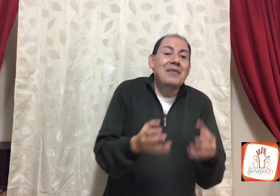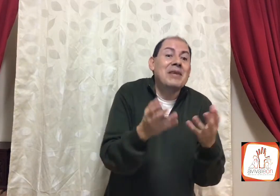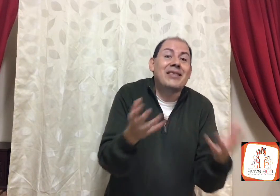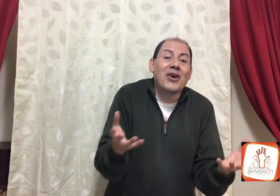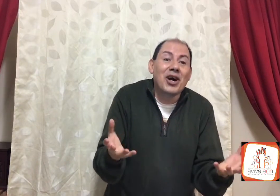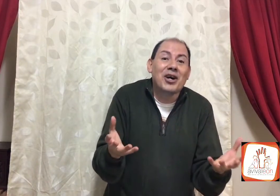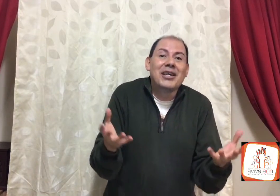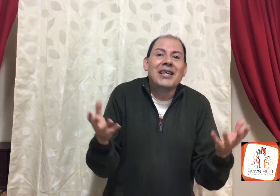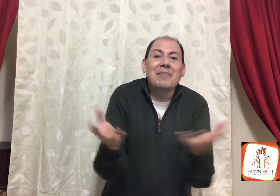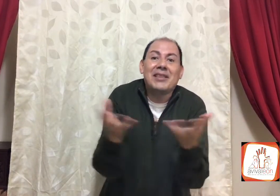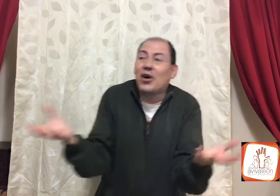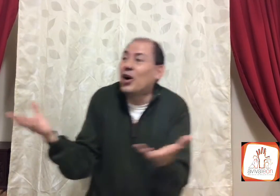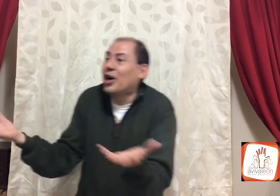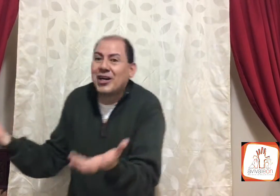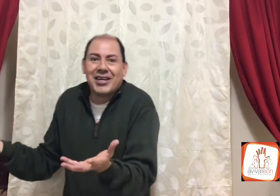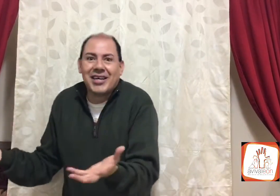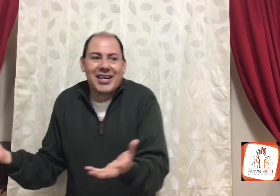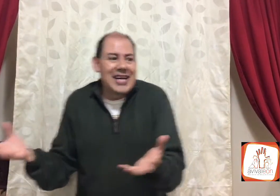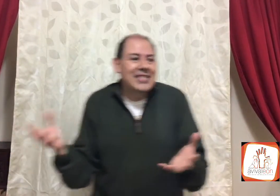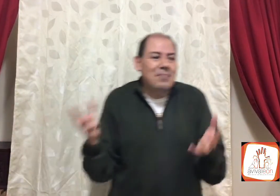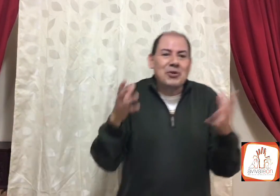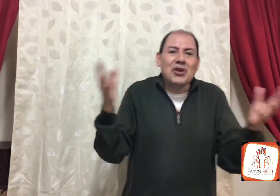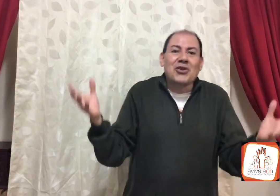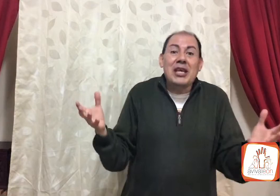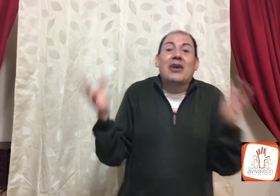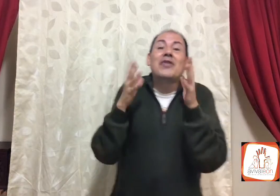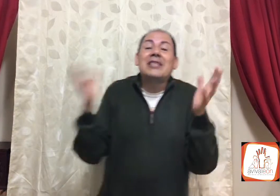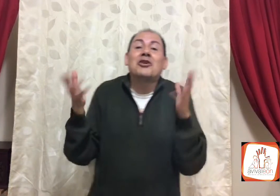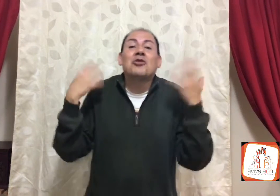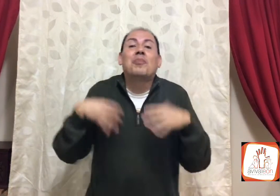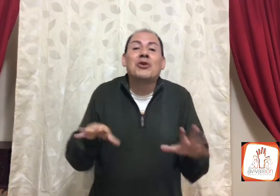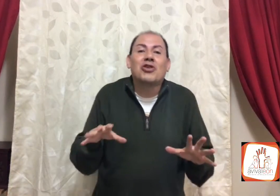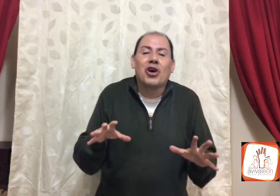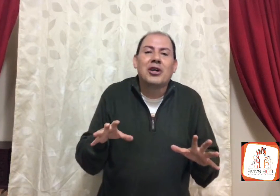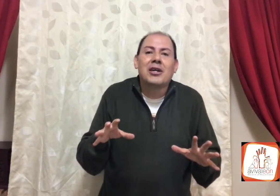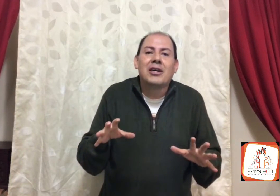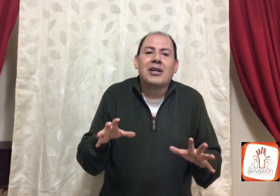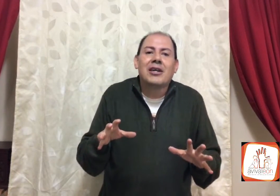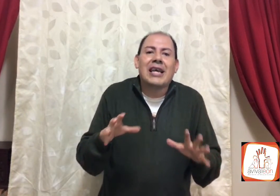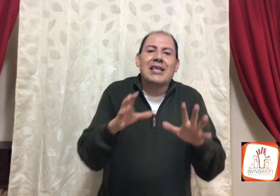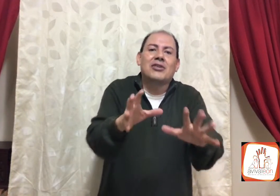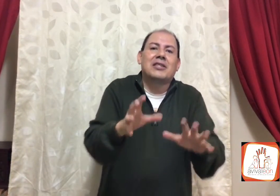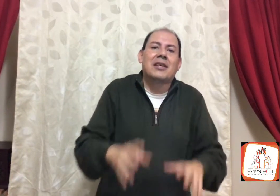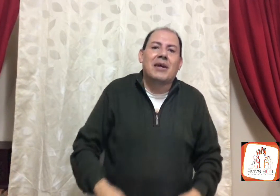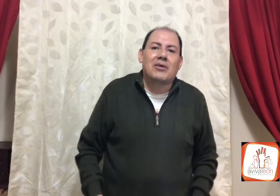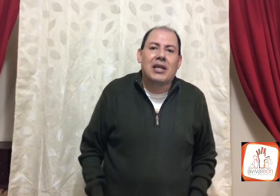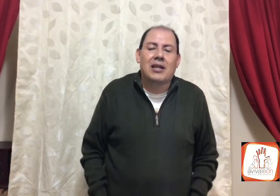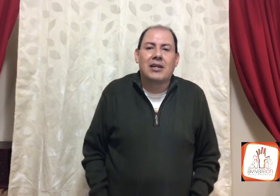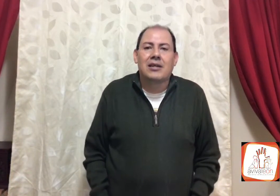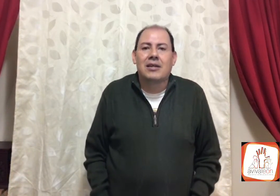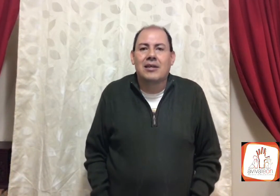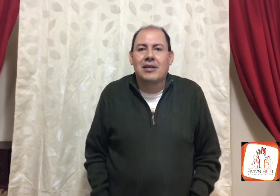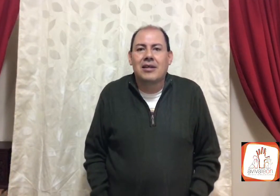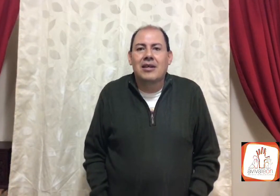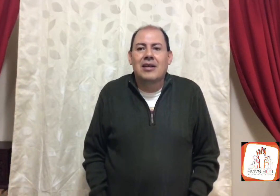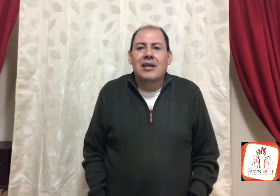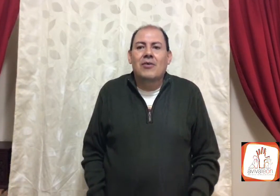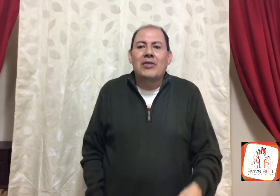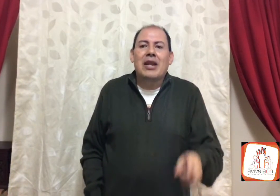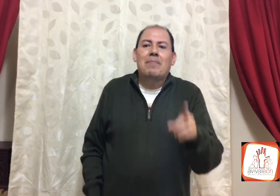imitó, imitó, se puso todo, y con eso supuso, que Dios estaba con él, cuando la